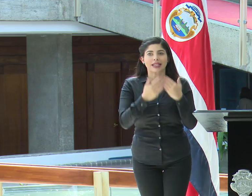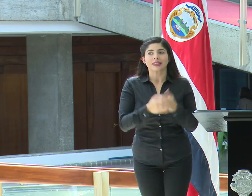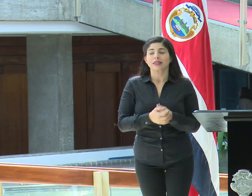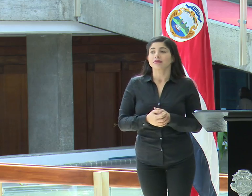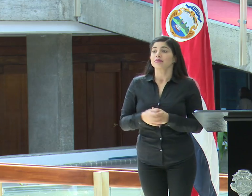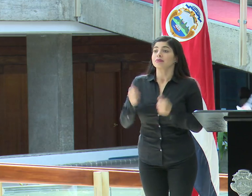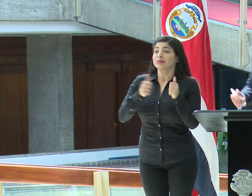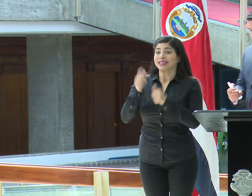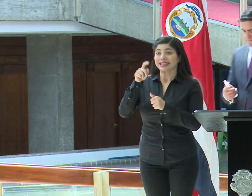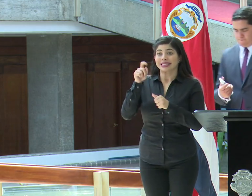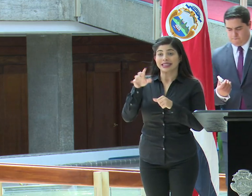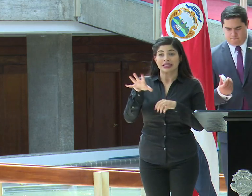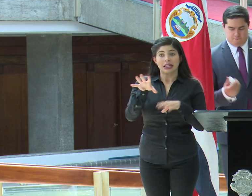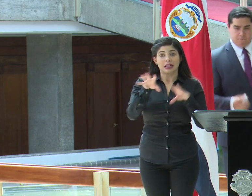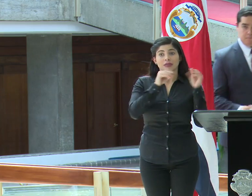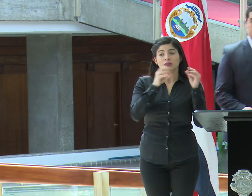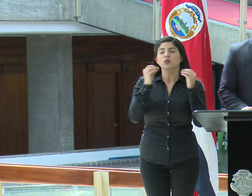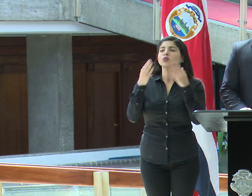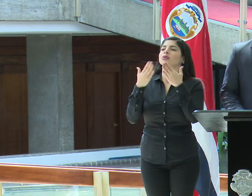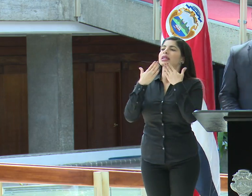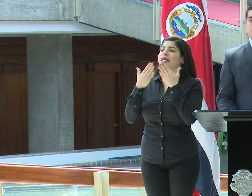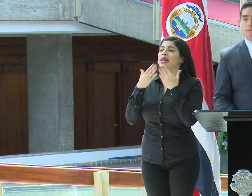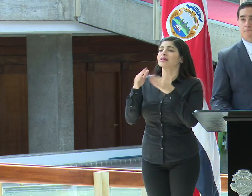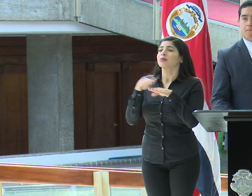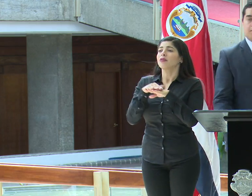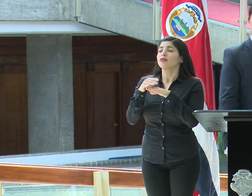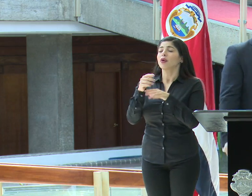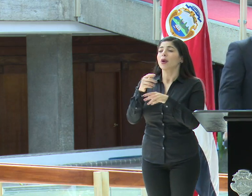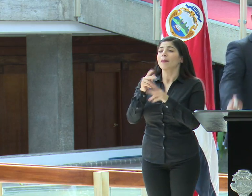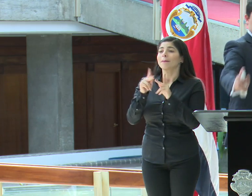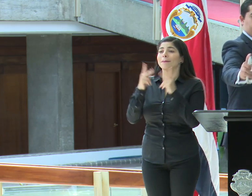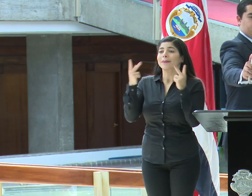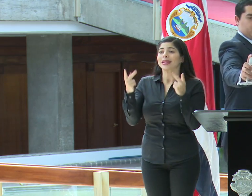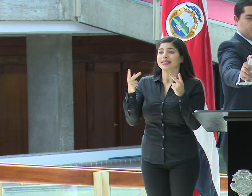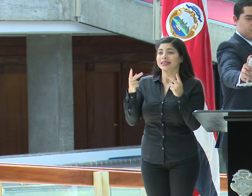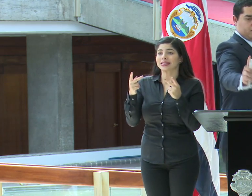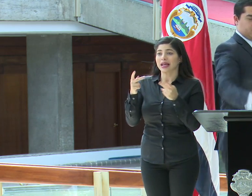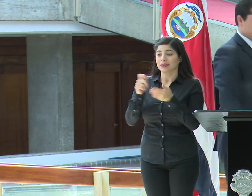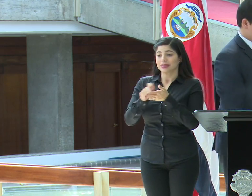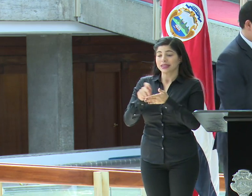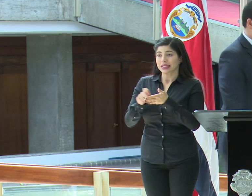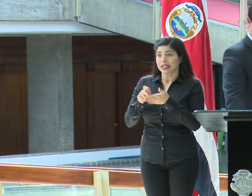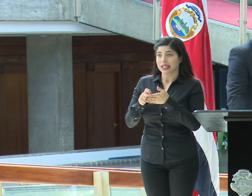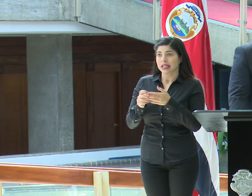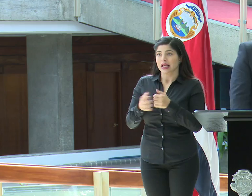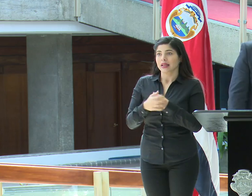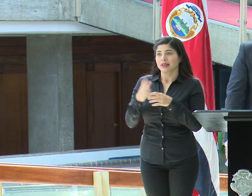jerarcas de verdad se tienen que retirar. Agradecemos, por favor, prensa escrita y de una vez que consulte, favor,